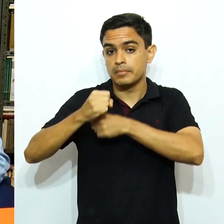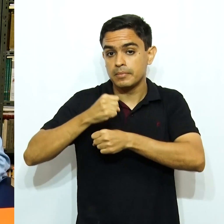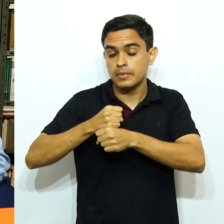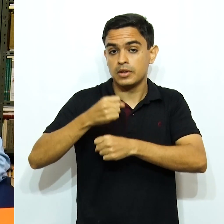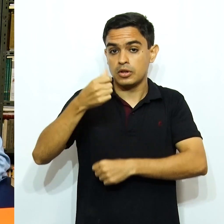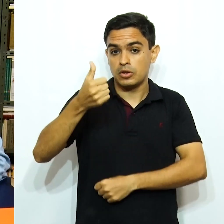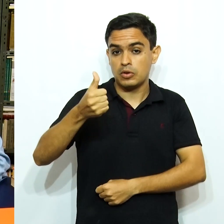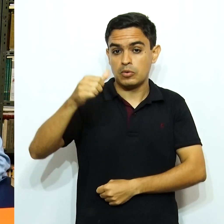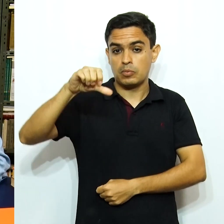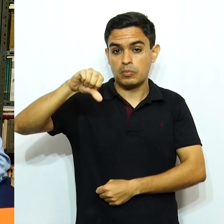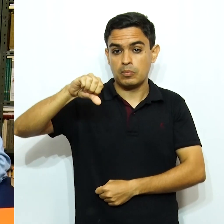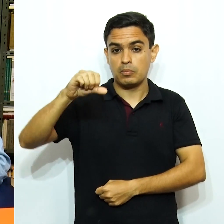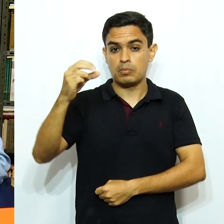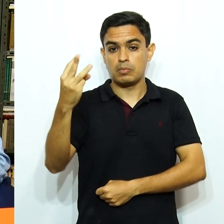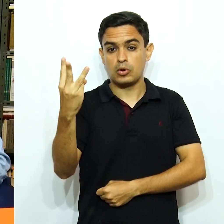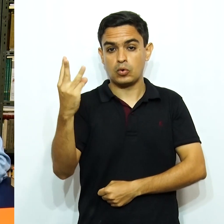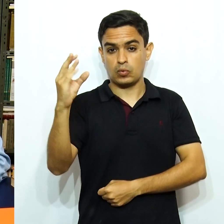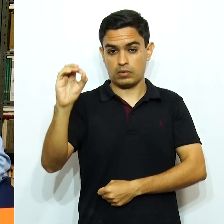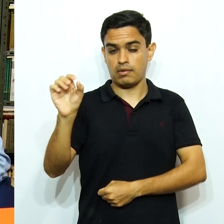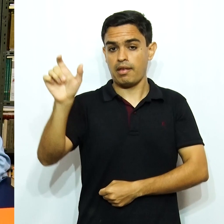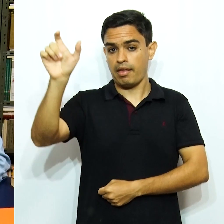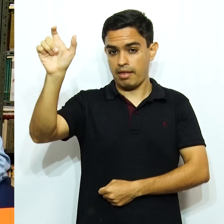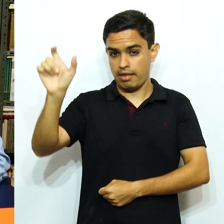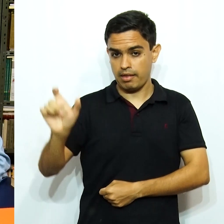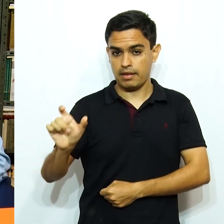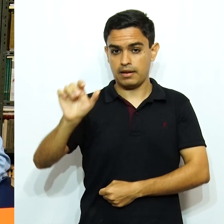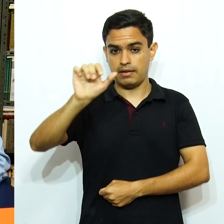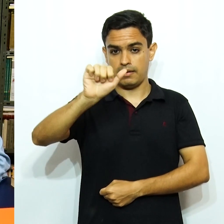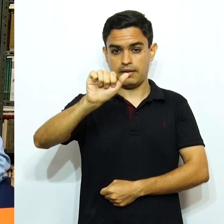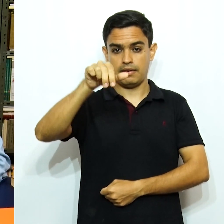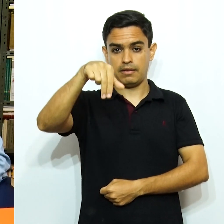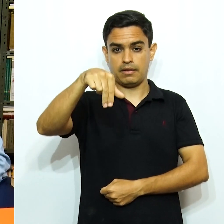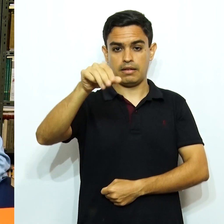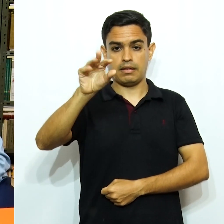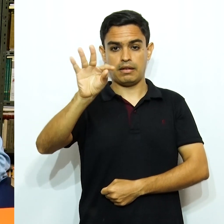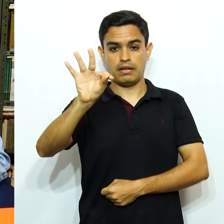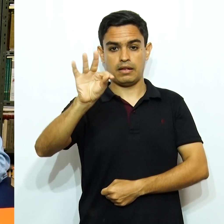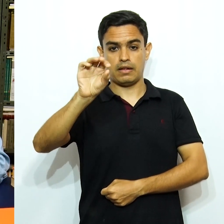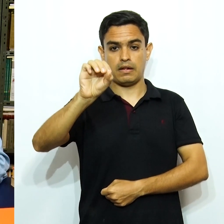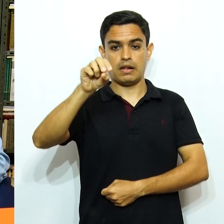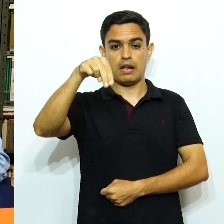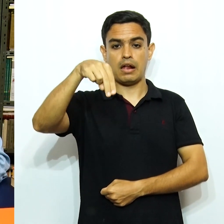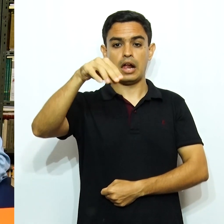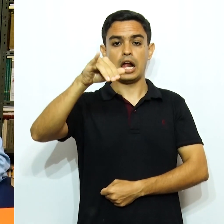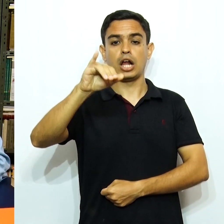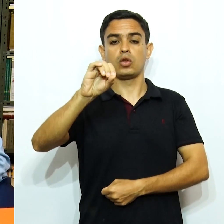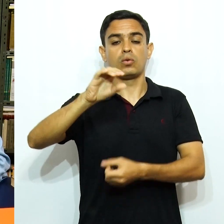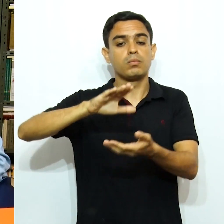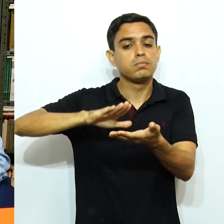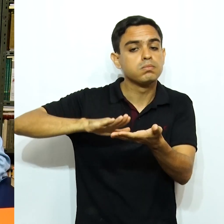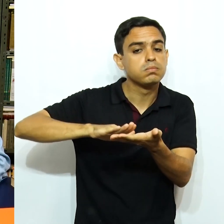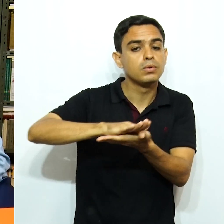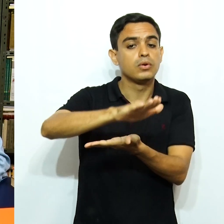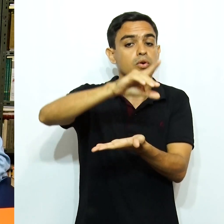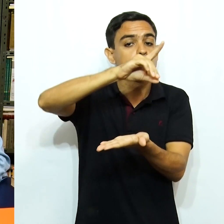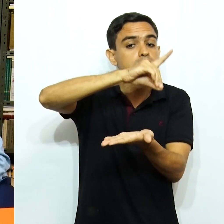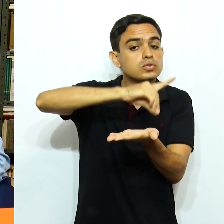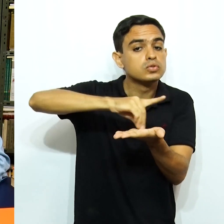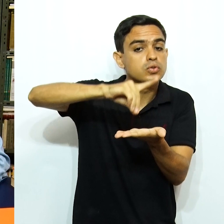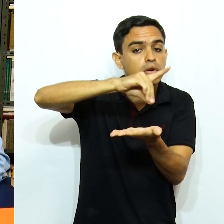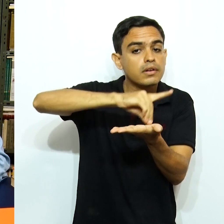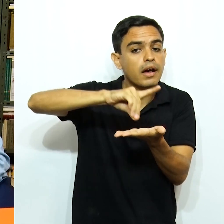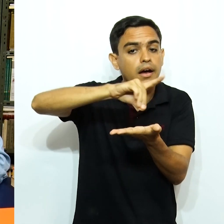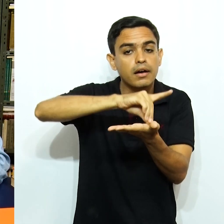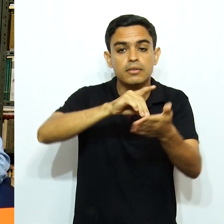Antônio Soares de Araújo, poeta e prosador, lançou o Dicionário Histórico e Geográfico do Rio Grande do